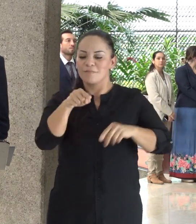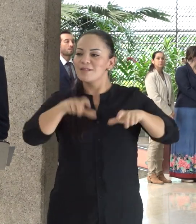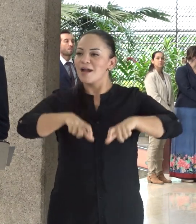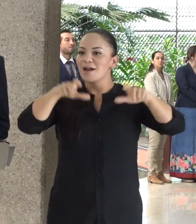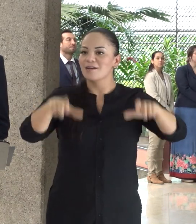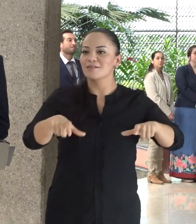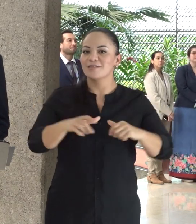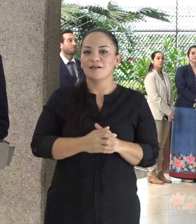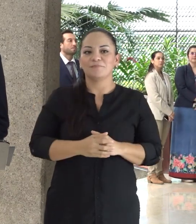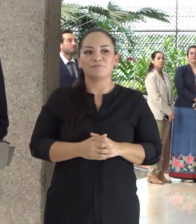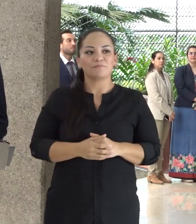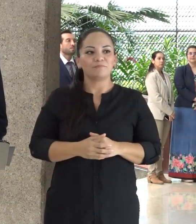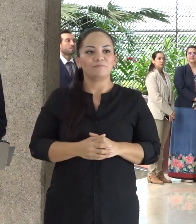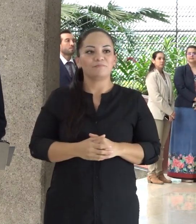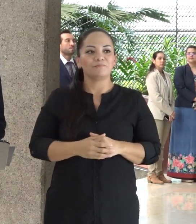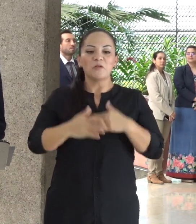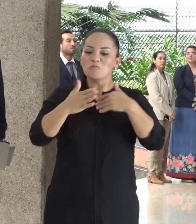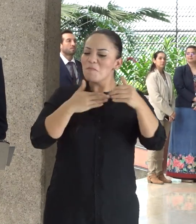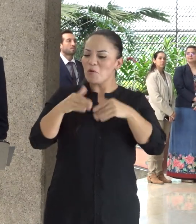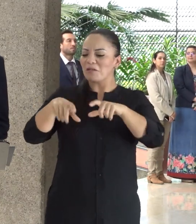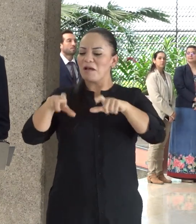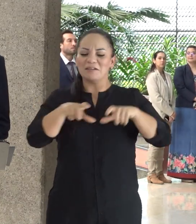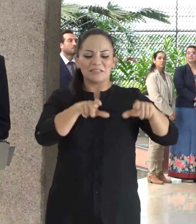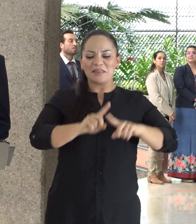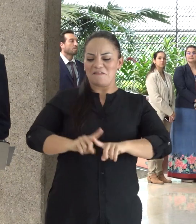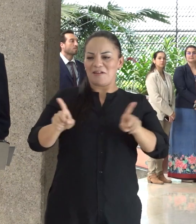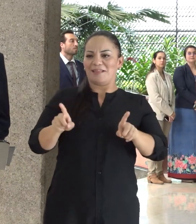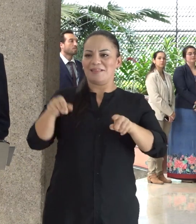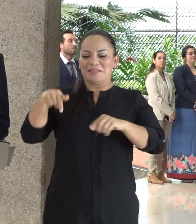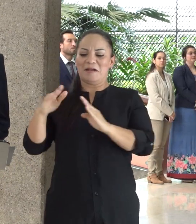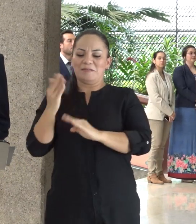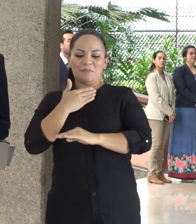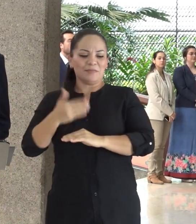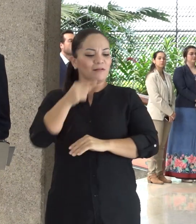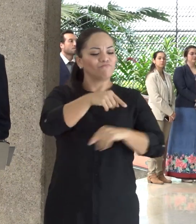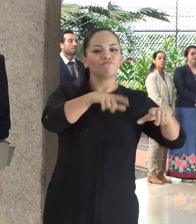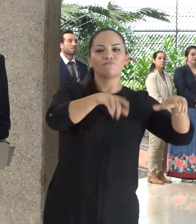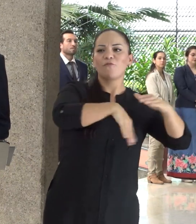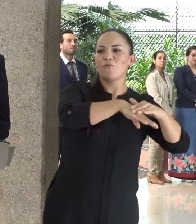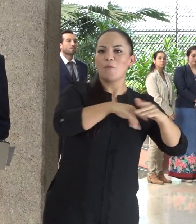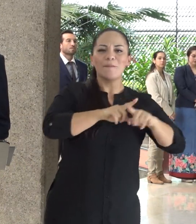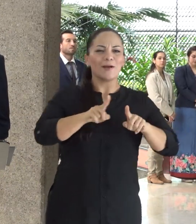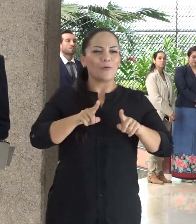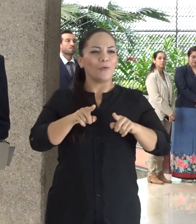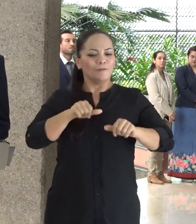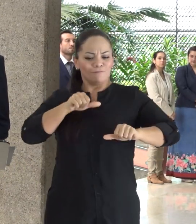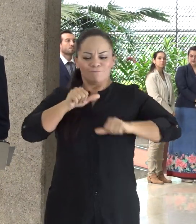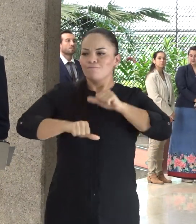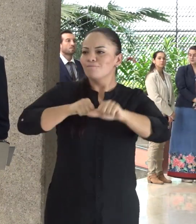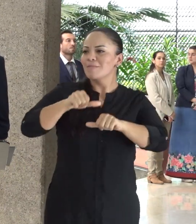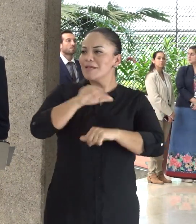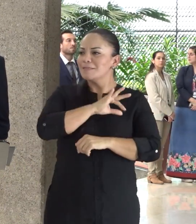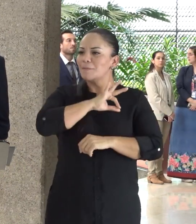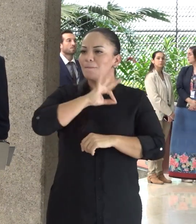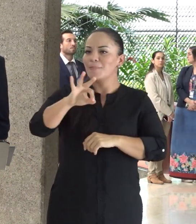aunque juguemos en canchas diferentes. Ese espíritu de lucha